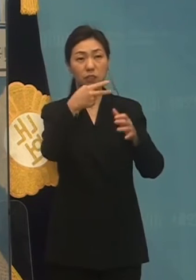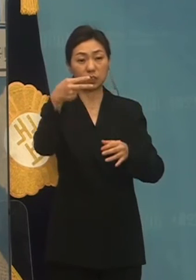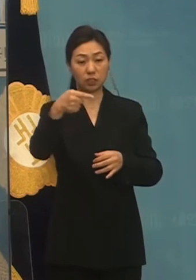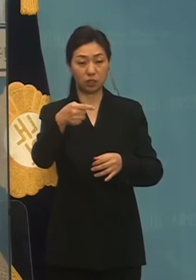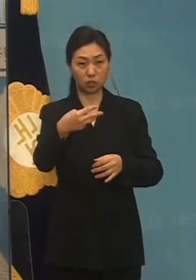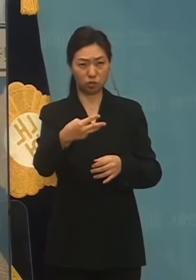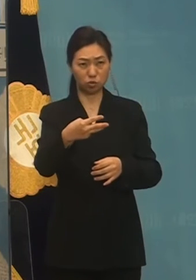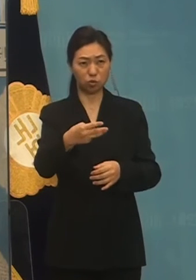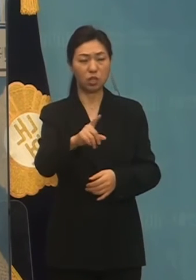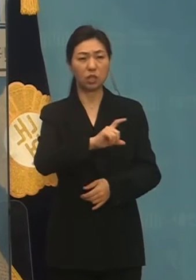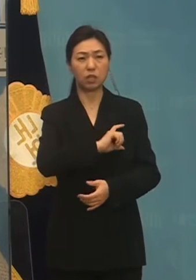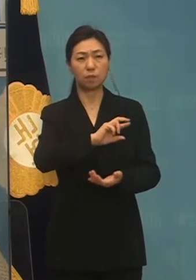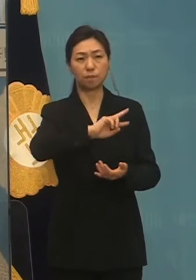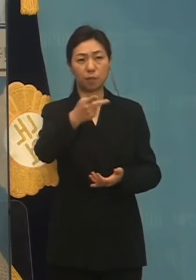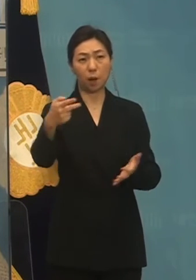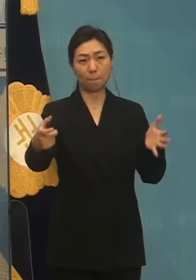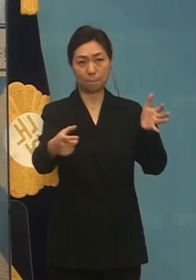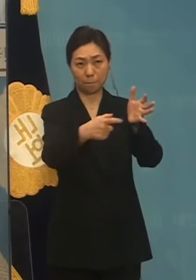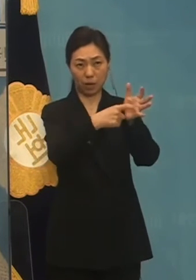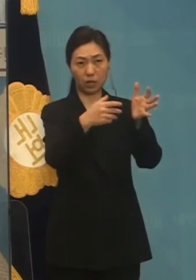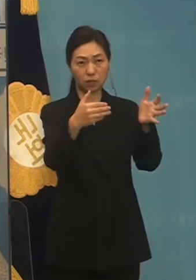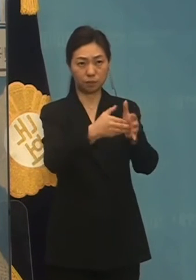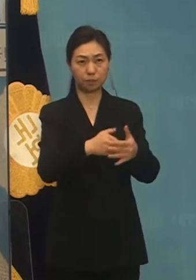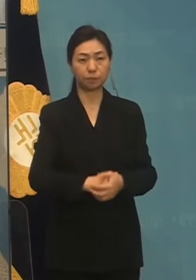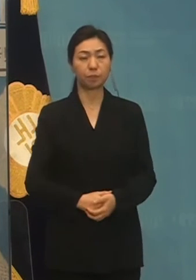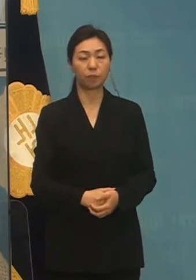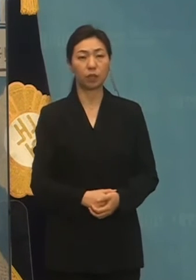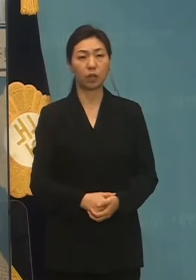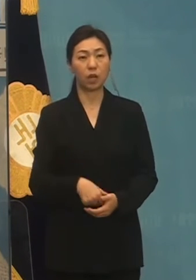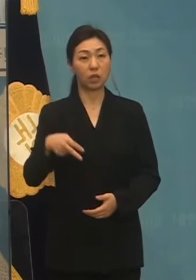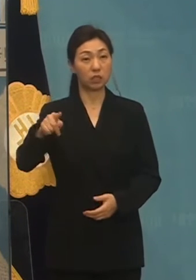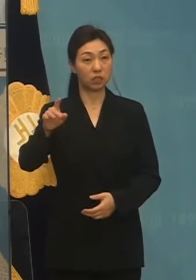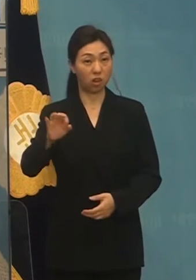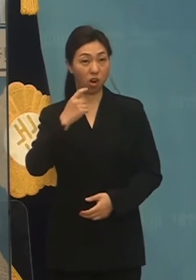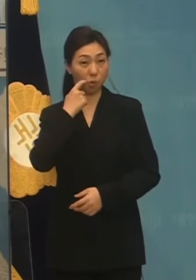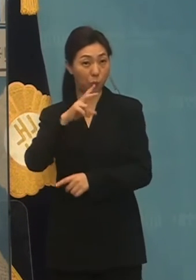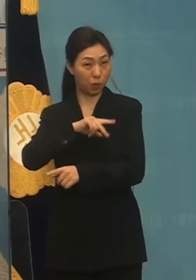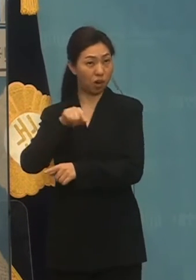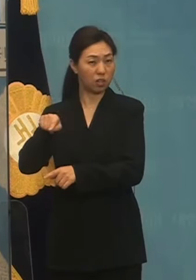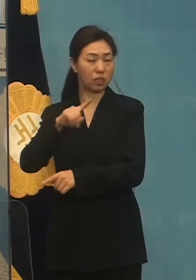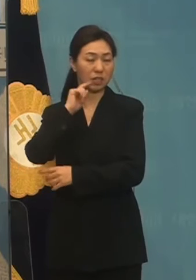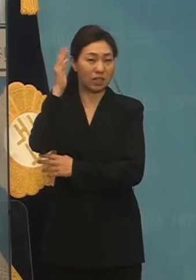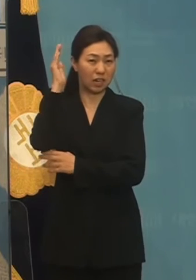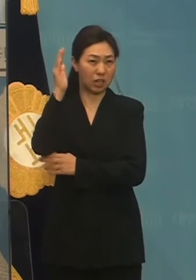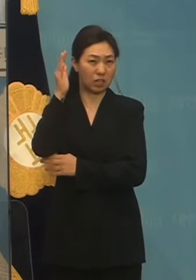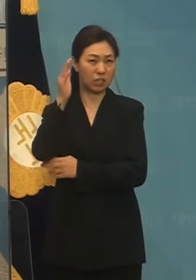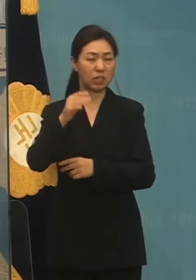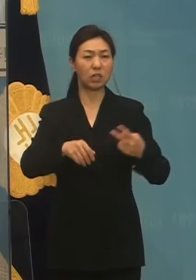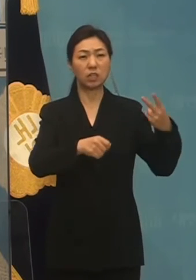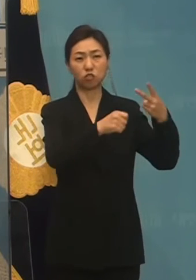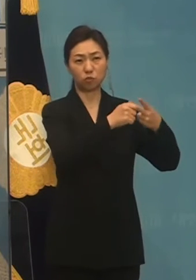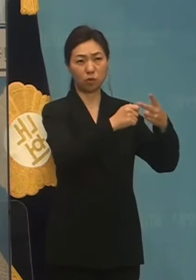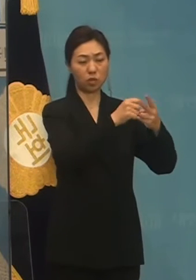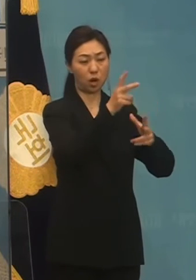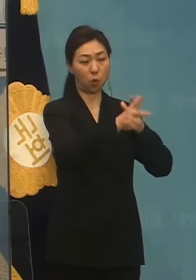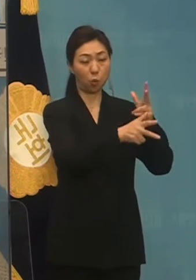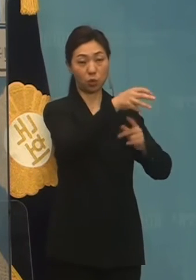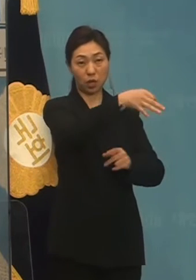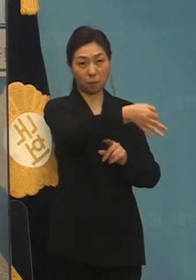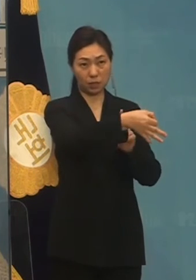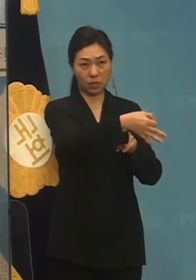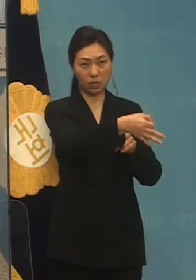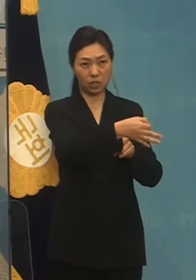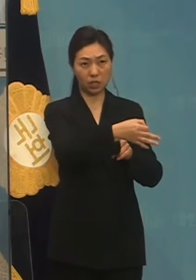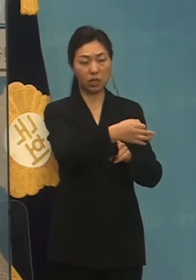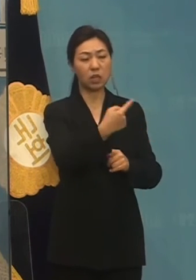말씀드립니다. 다시 말해서 성모원이 제2공단 공사비가 공사비